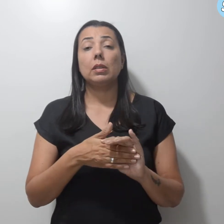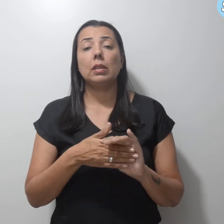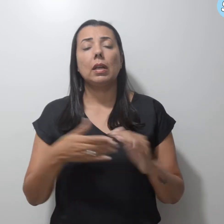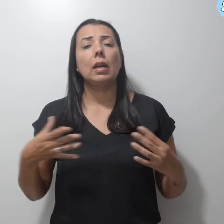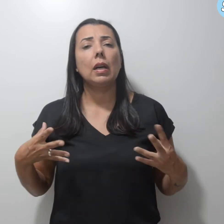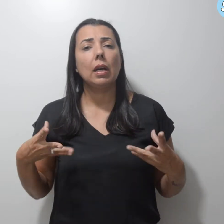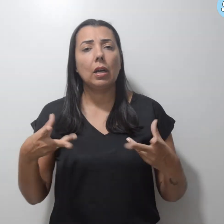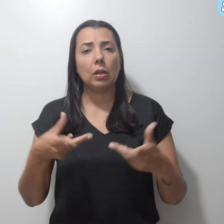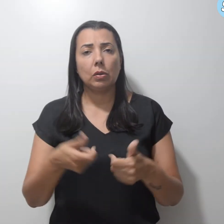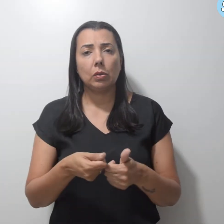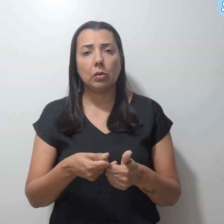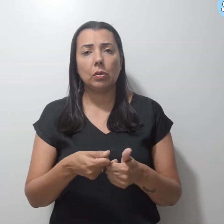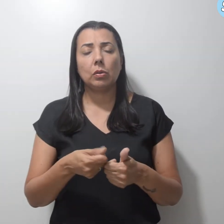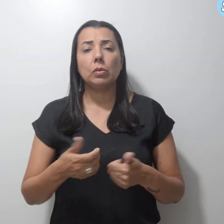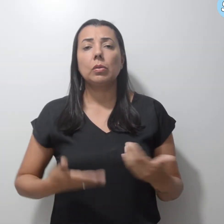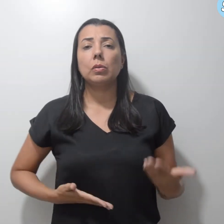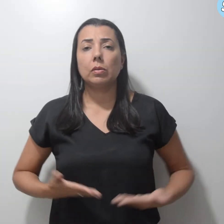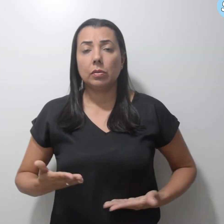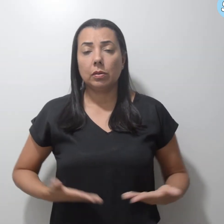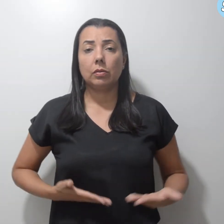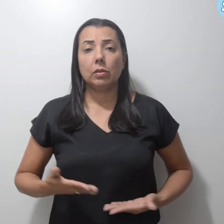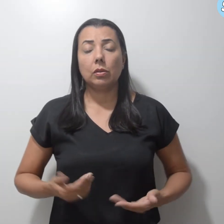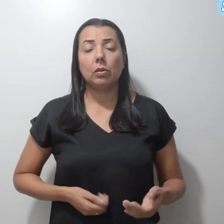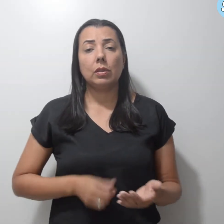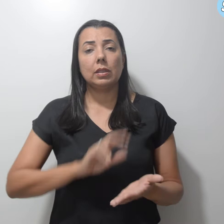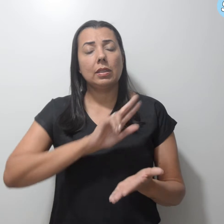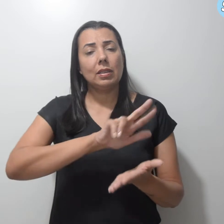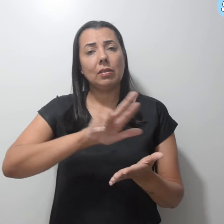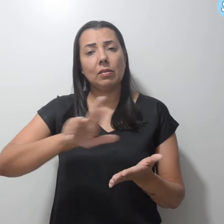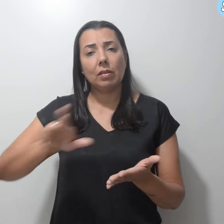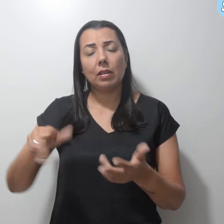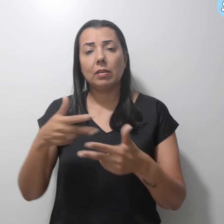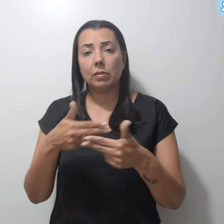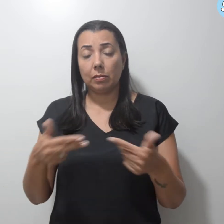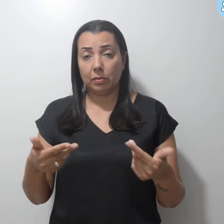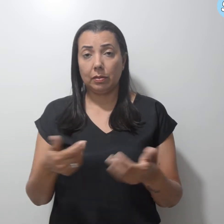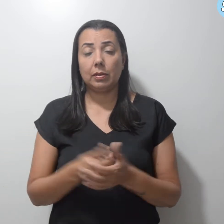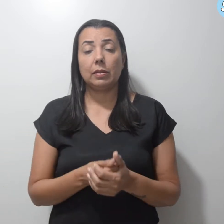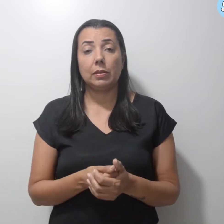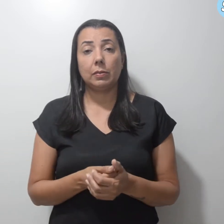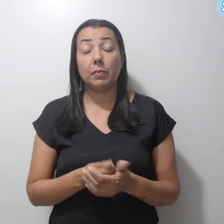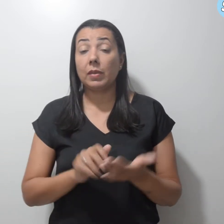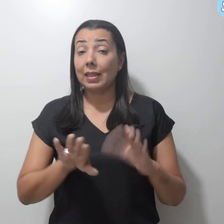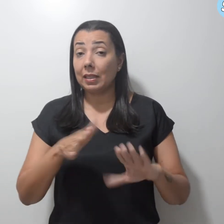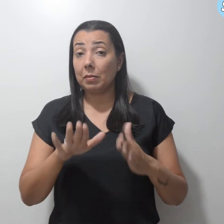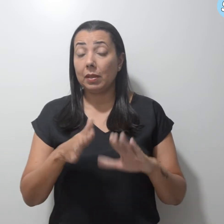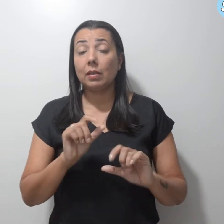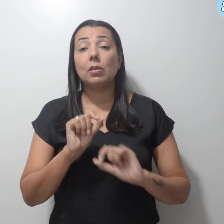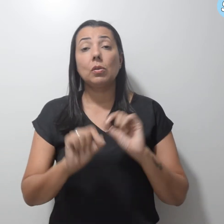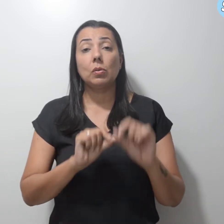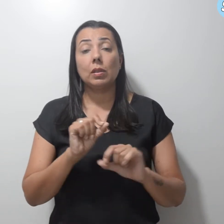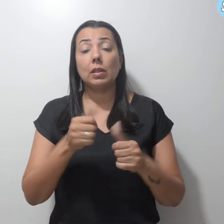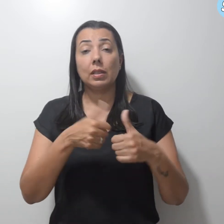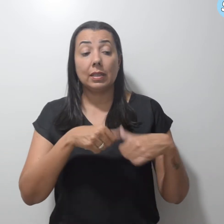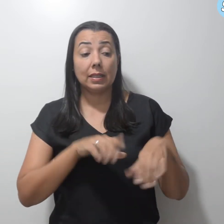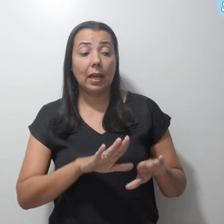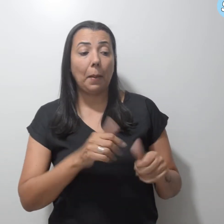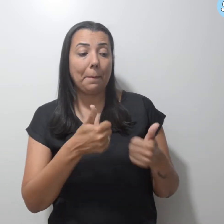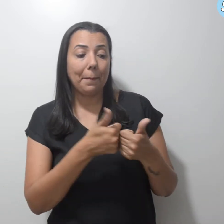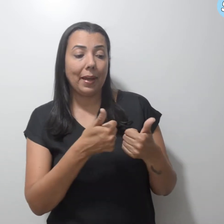os atuais servidores em vários dispositivos, independentemente de estar perto ou não de se